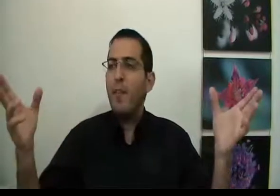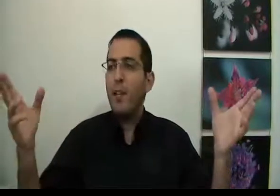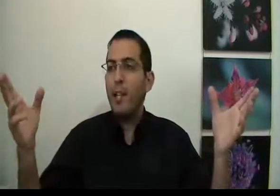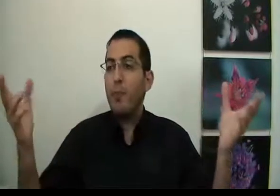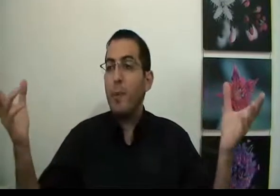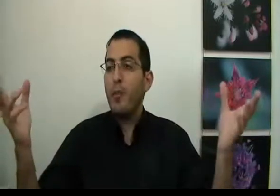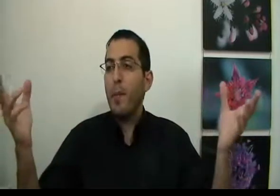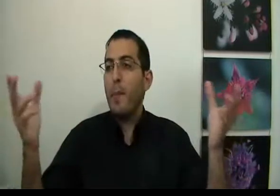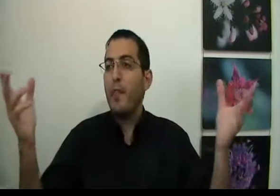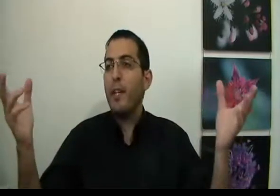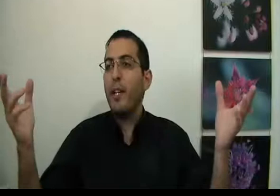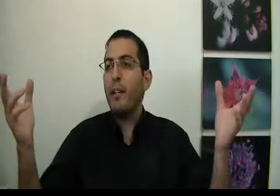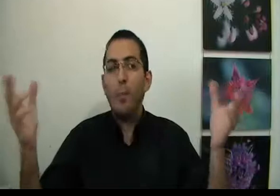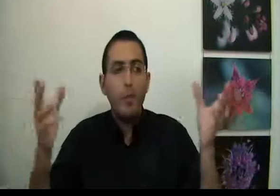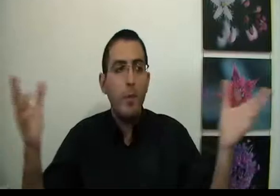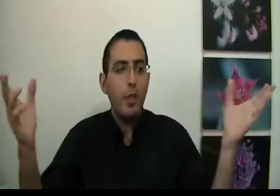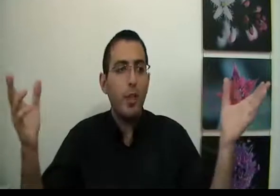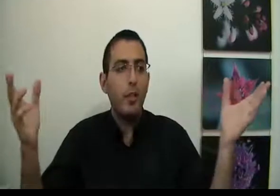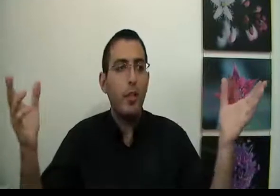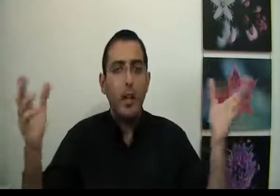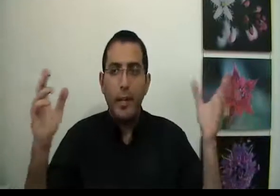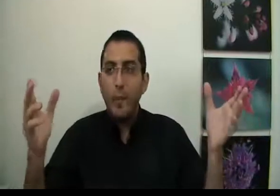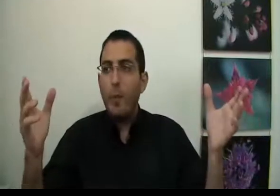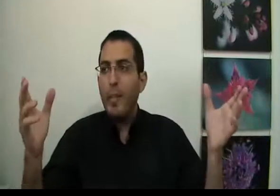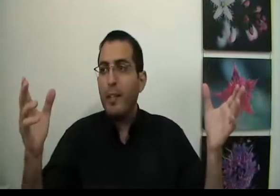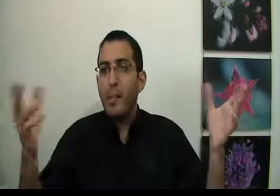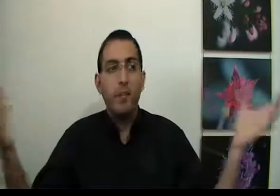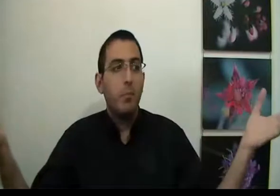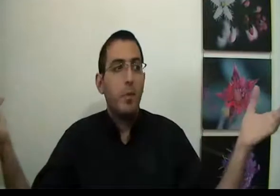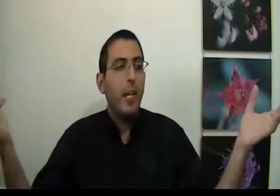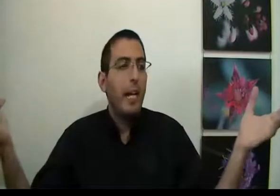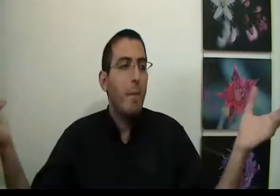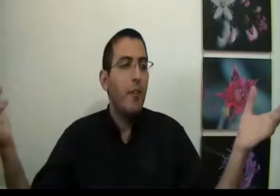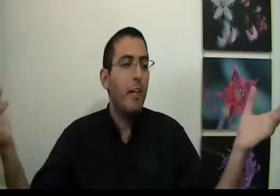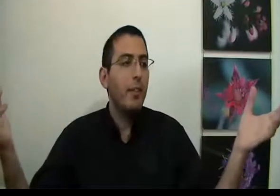יש משפט שאומר מי מפחד? מי שמשקר. אם אתה אומר את האמת, אין לך מה מה לפחד.